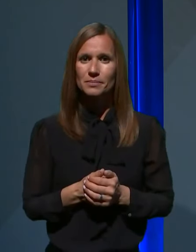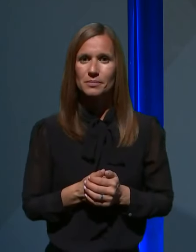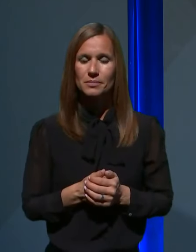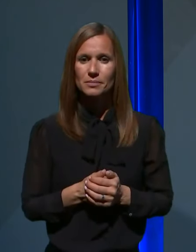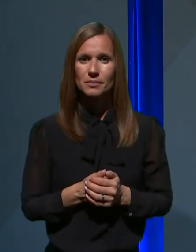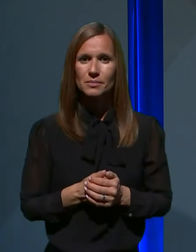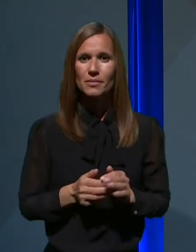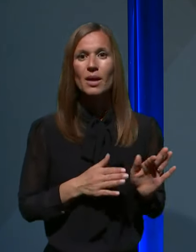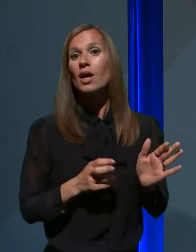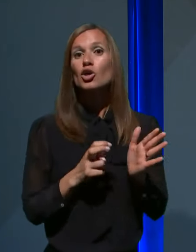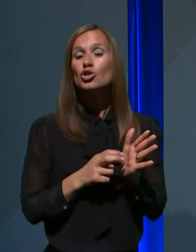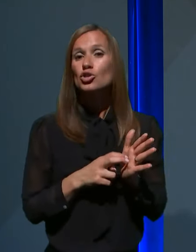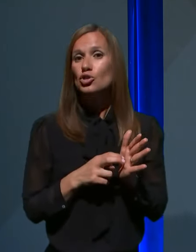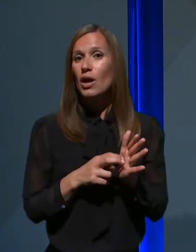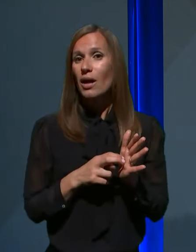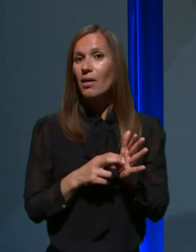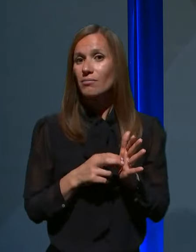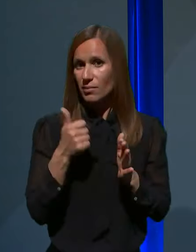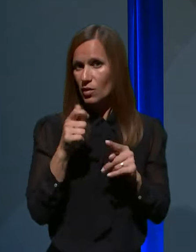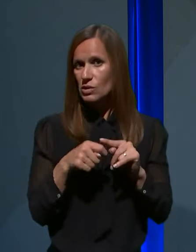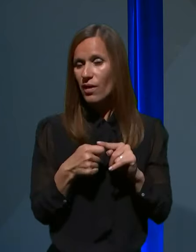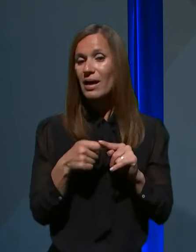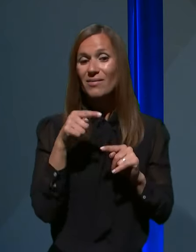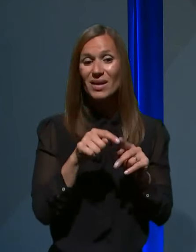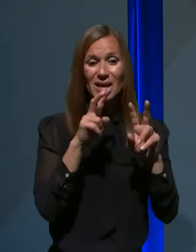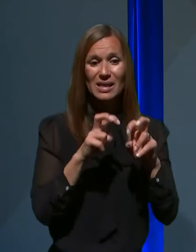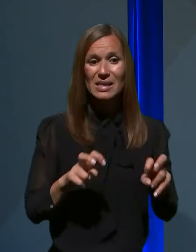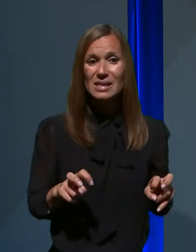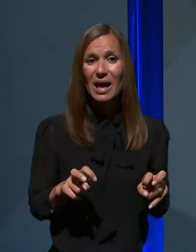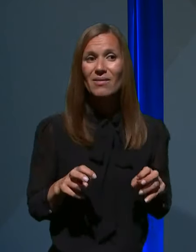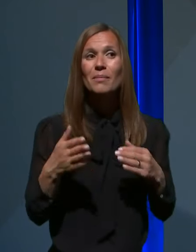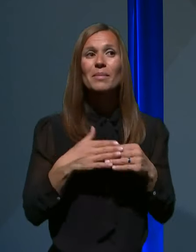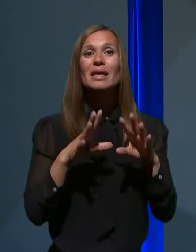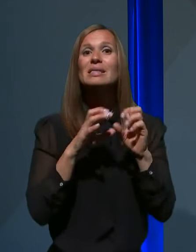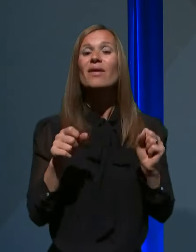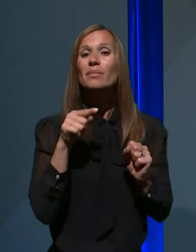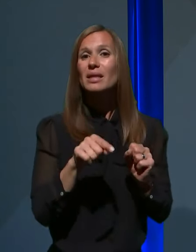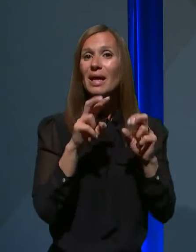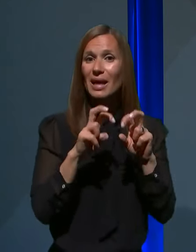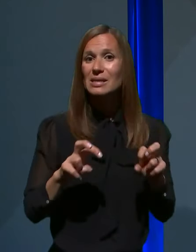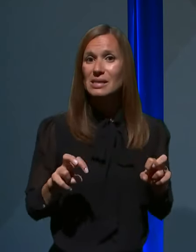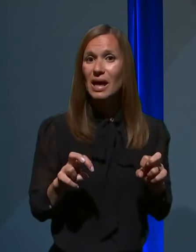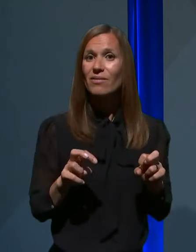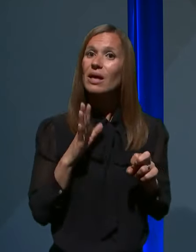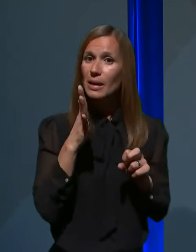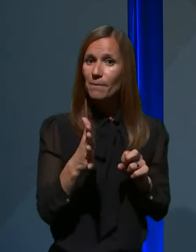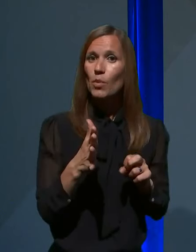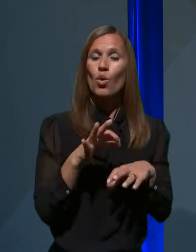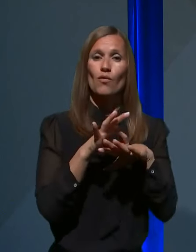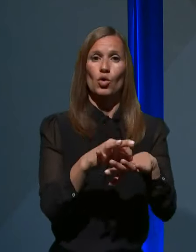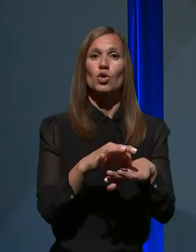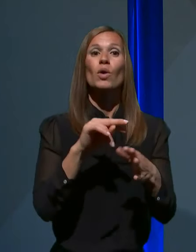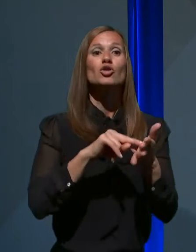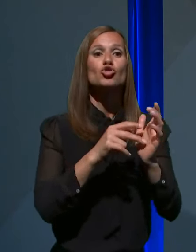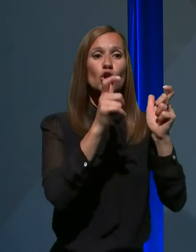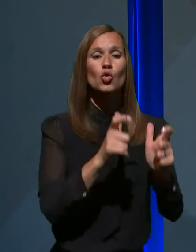Morda samo še to, v tej raziskavi, pri izvedbi te raziskave, ki jo bo vodil Inštitut